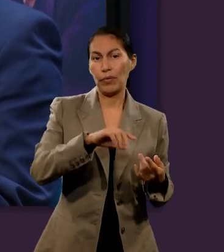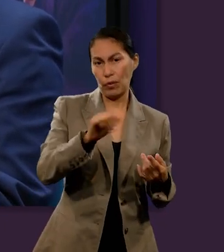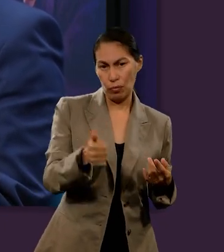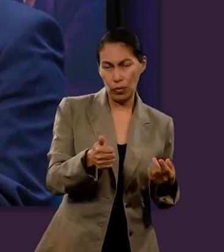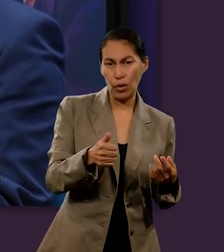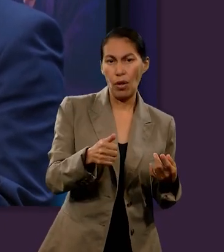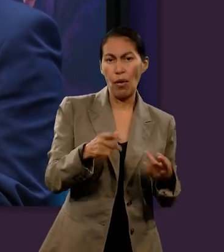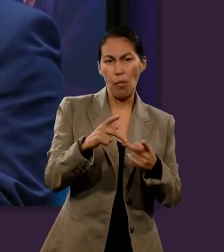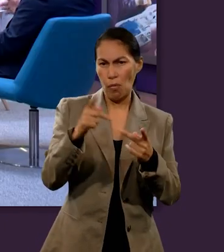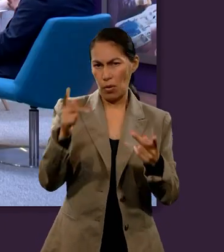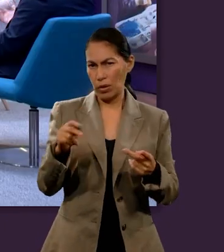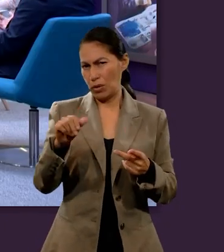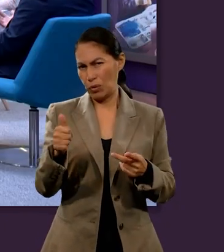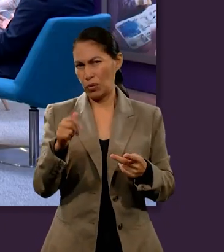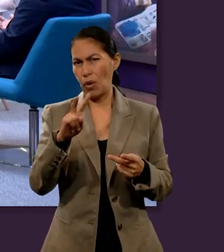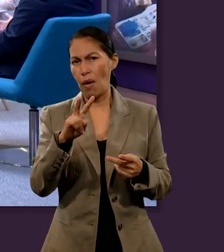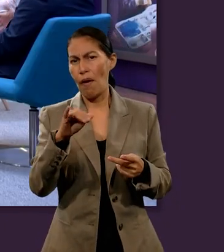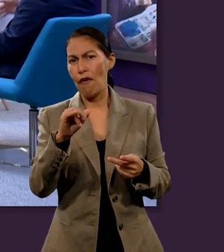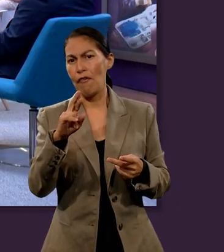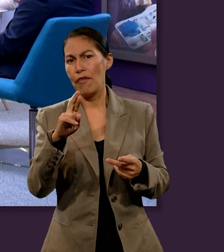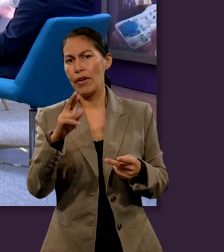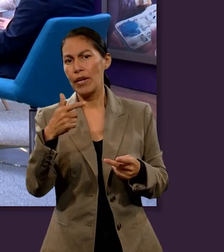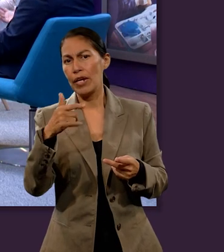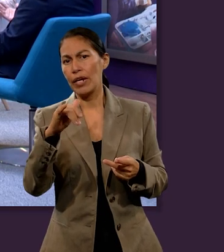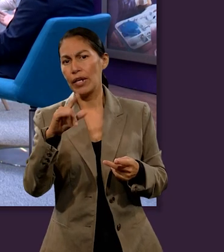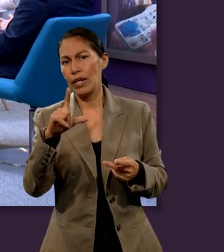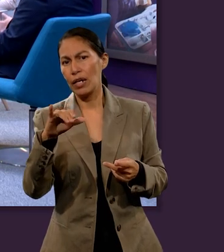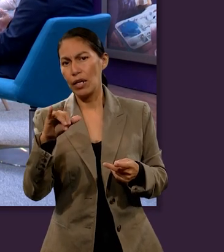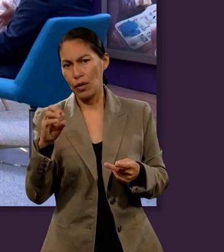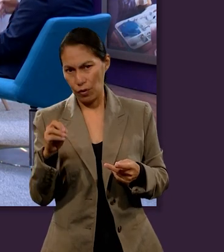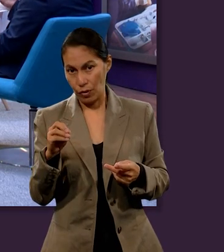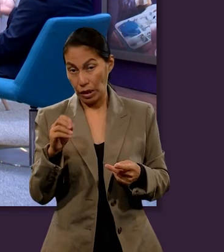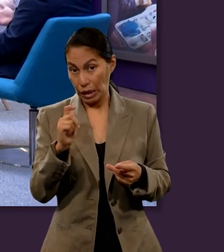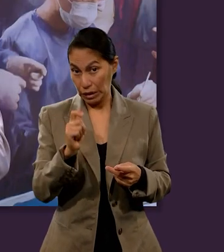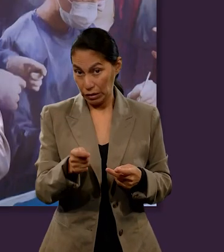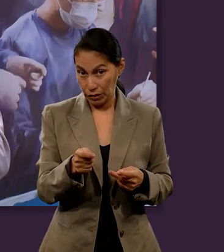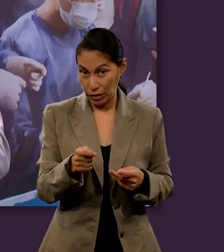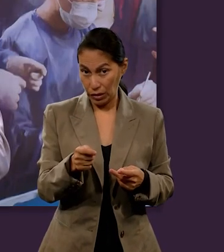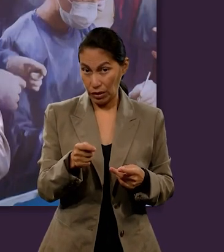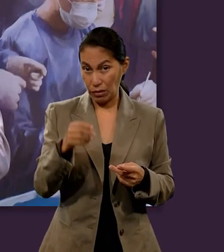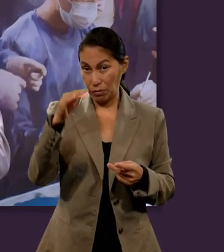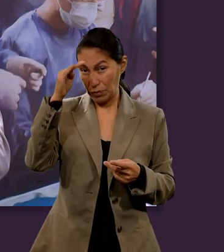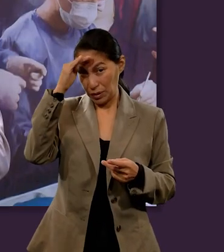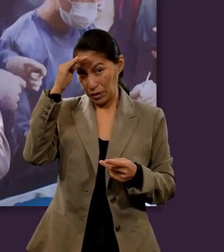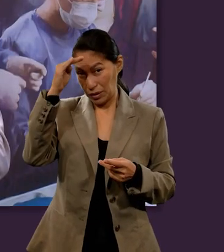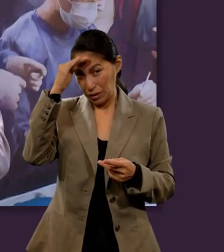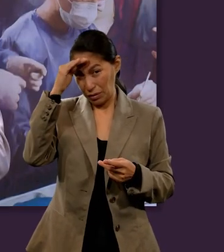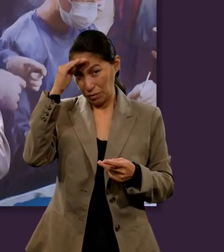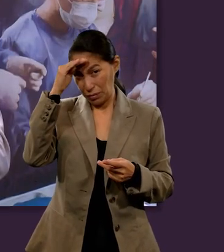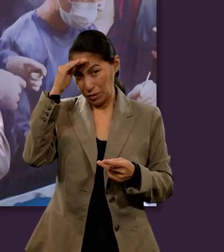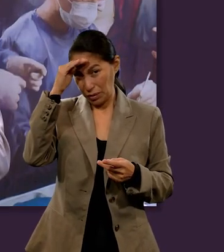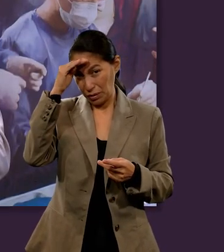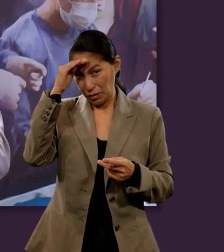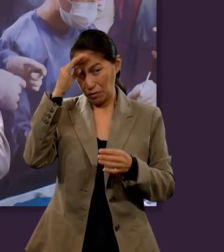Después, es el Virgilio, un poeta de antigüedad, a quien él lo respetaba mucho, que representa el